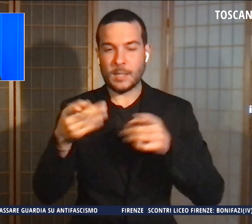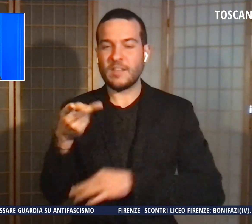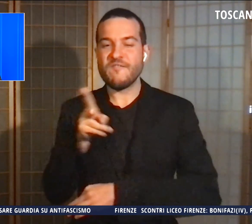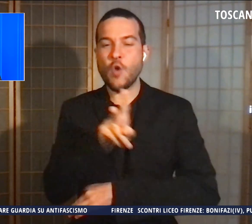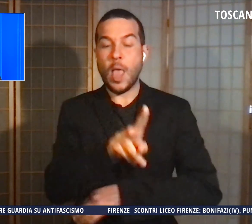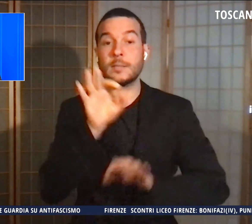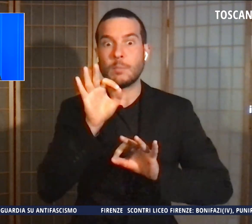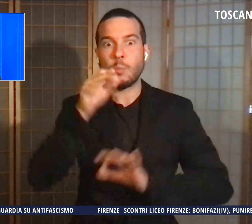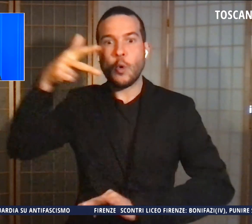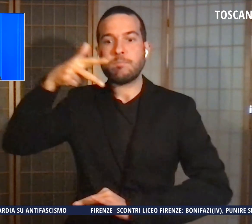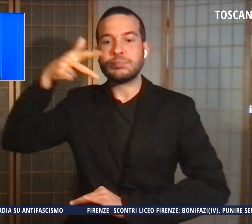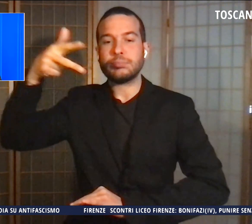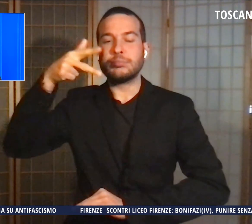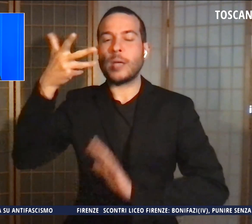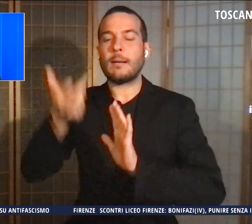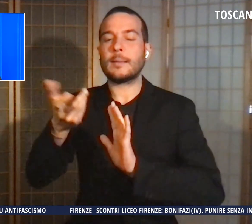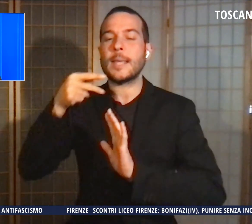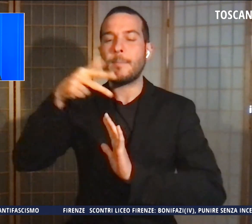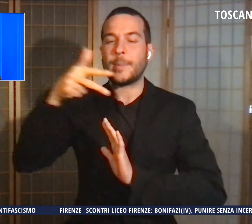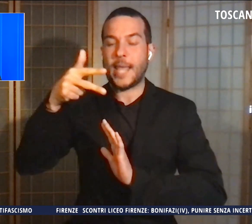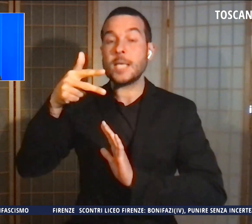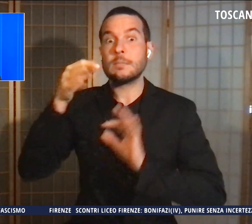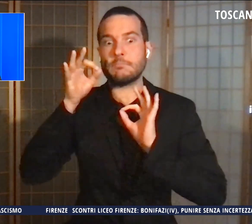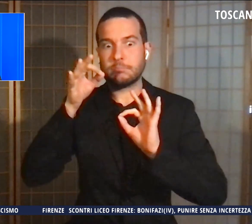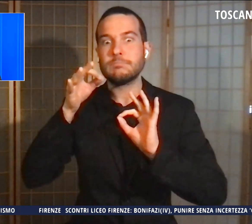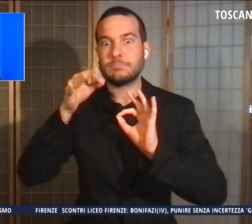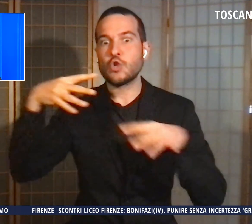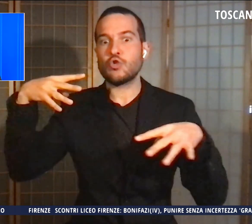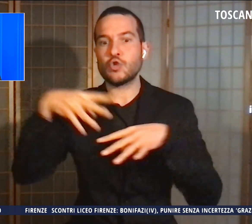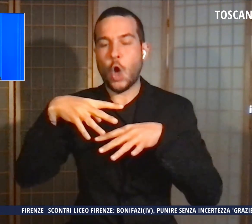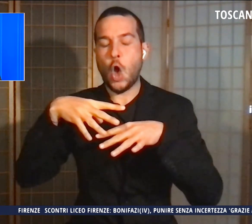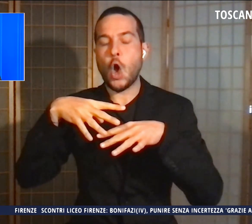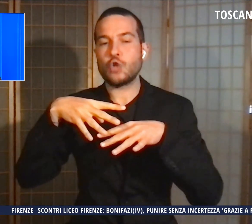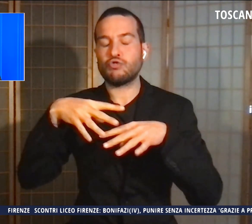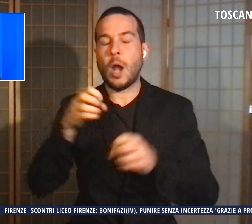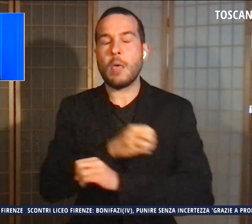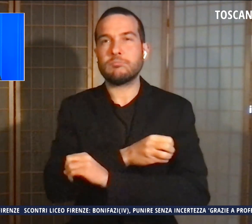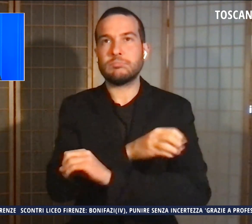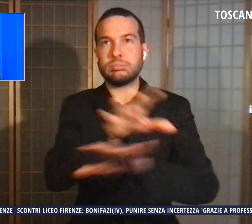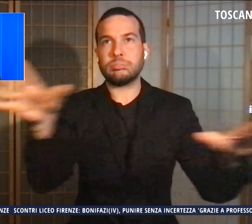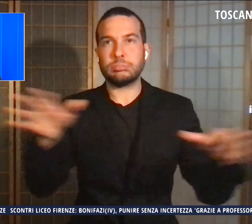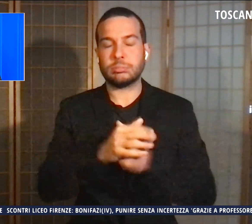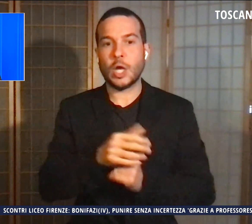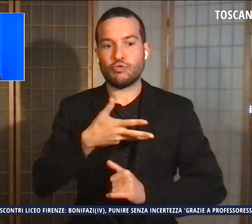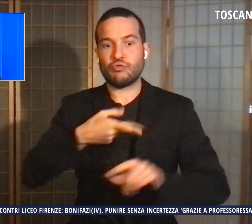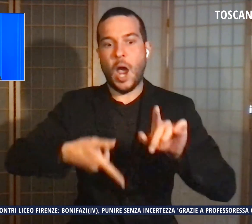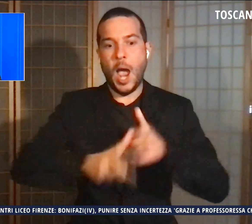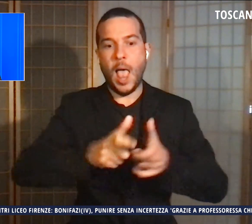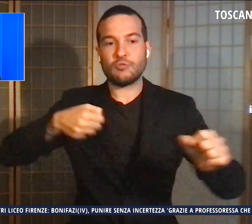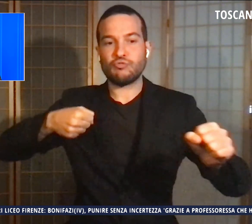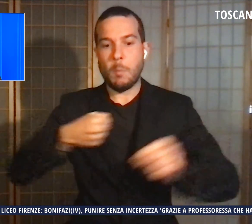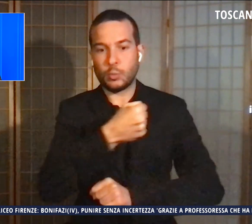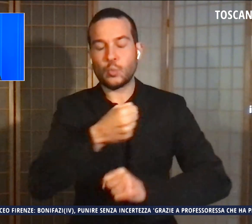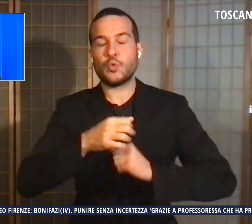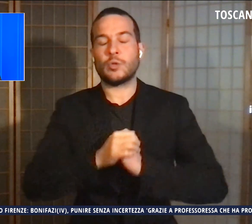un video che sta girando sui social. I ragazzi si affrontano con calci e pugni. La dirigente